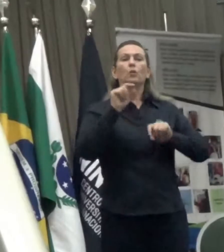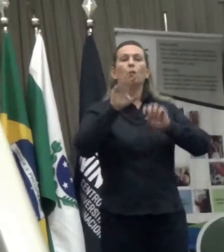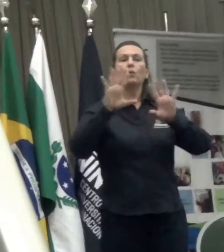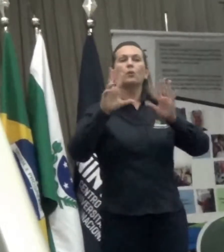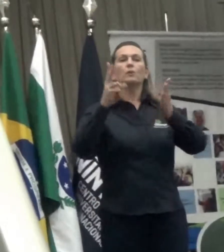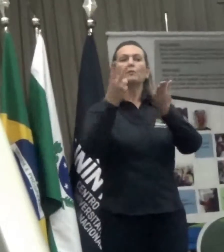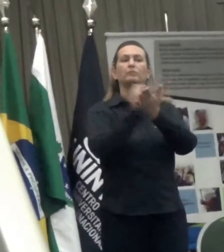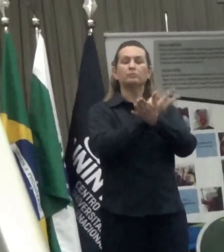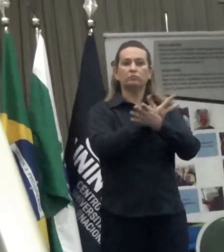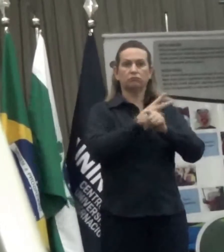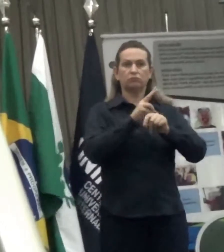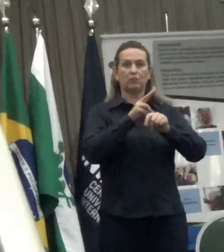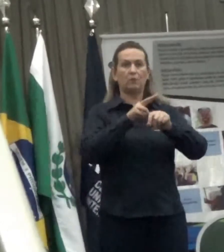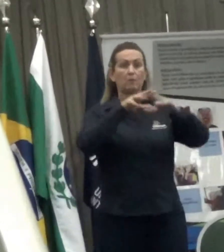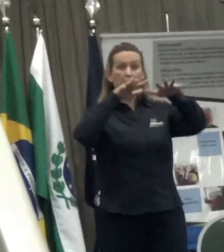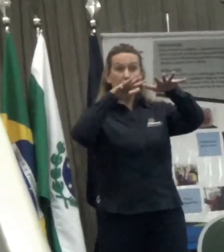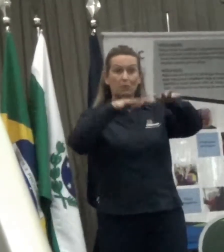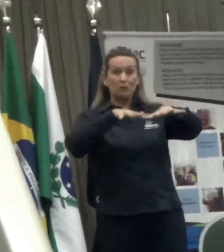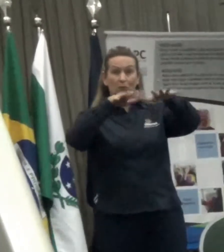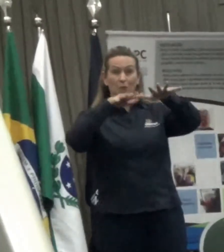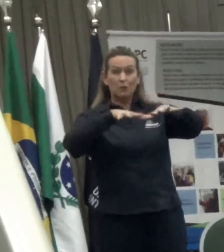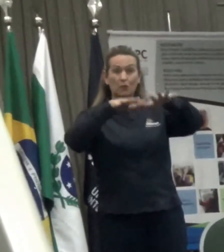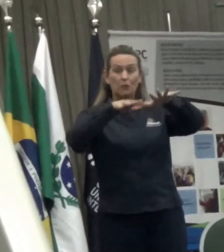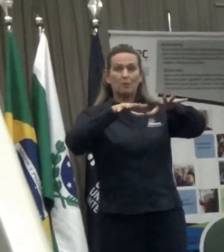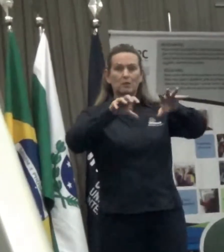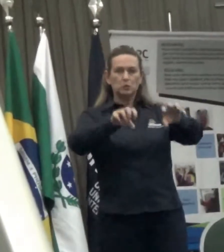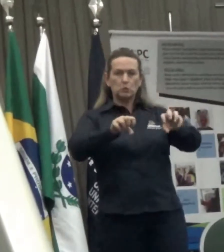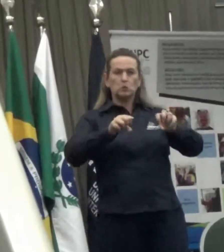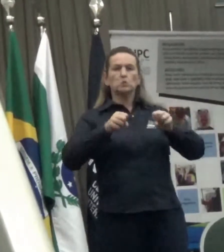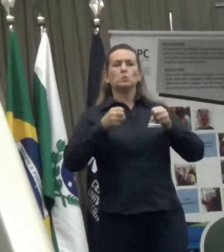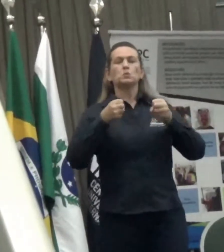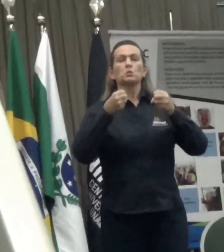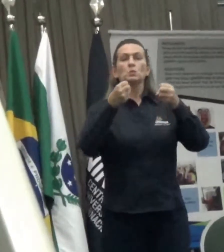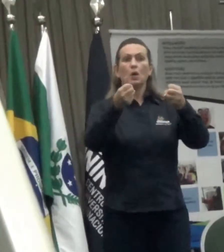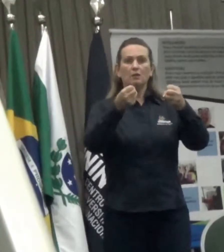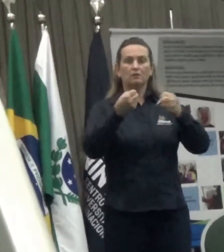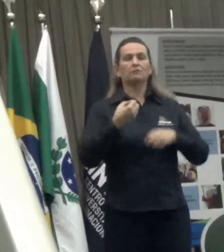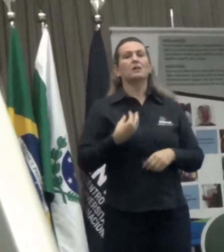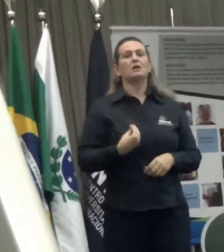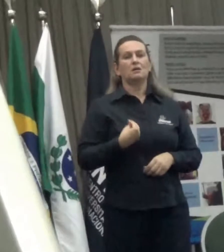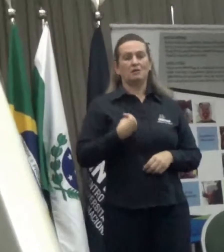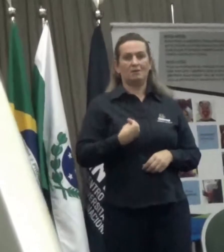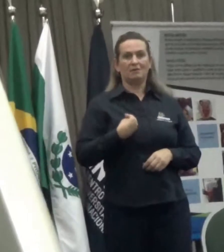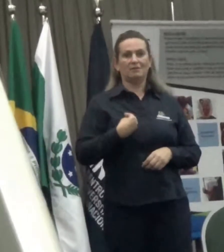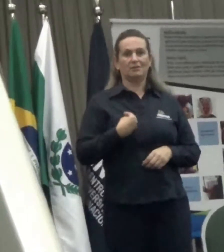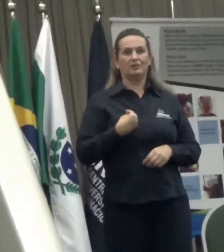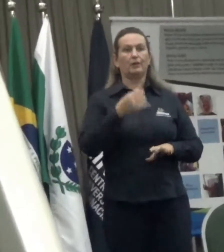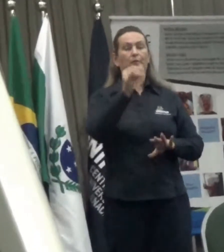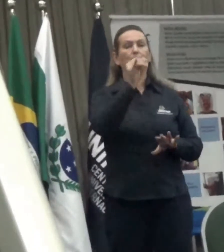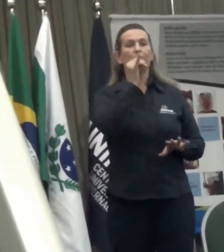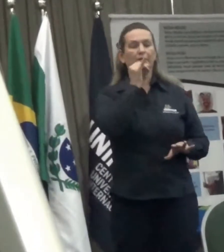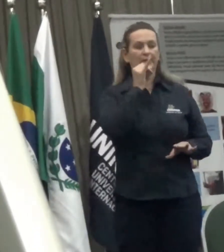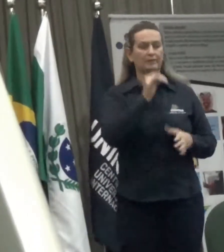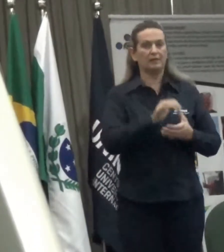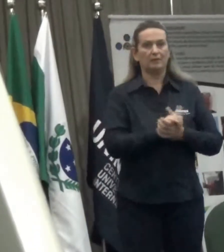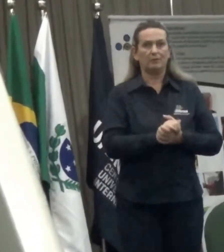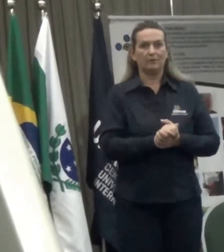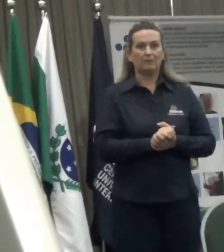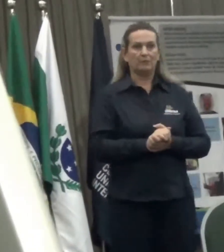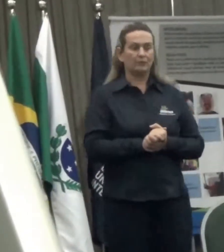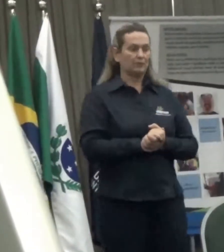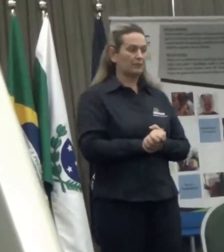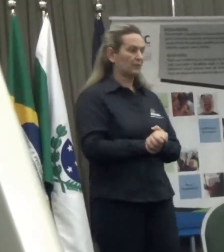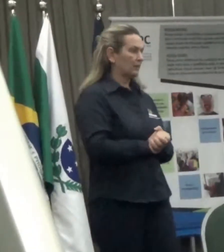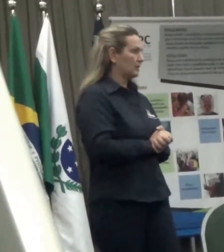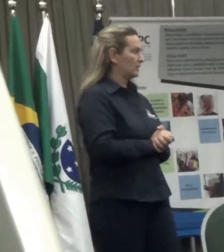do seguimento das pessoas com deficiência psicossocial na ordem. Imaginem, um médico, ao dar uma penada,